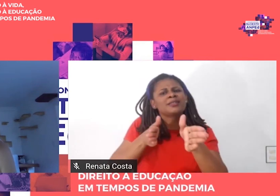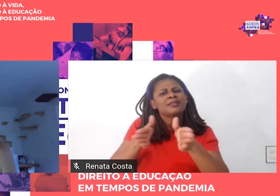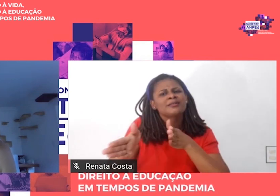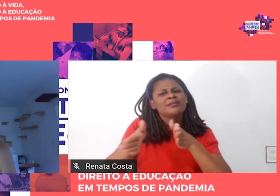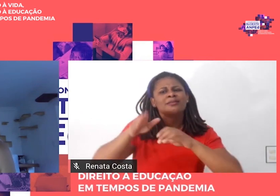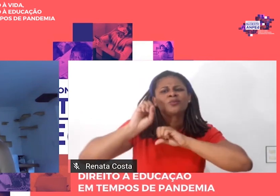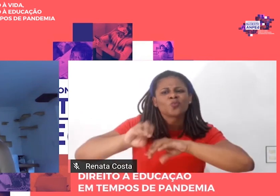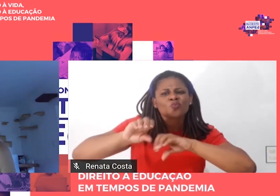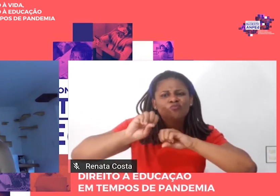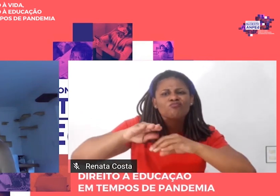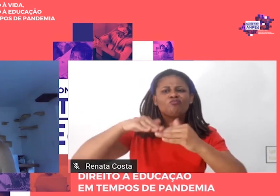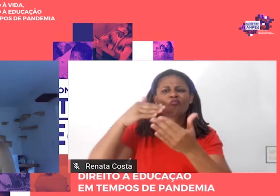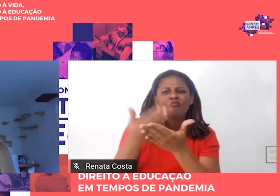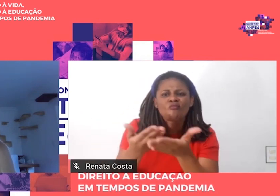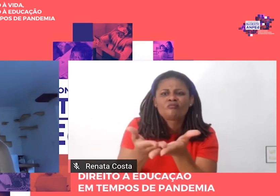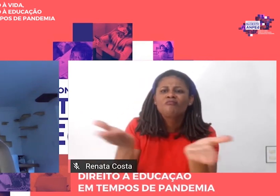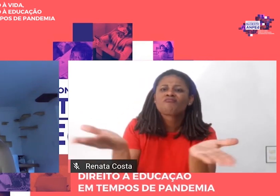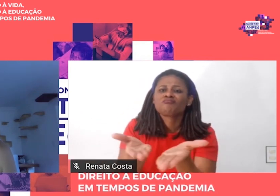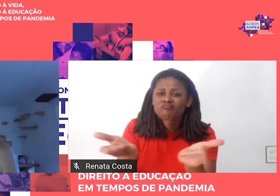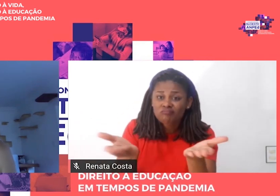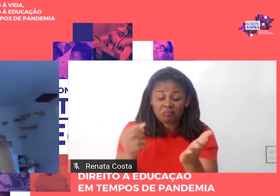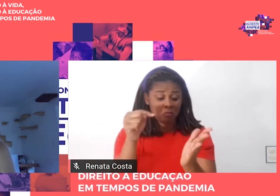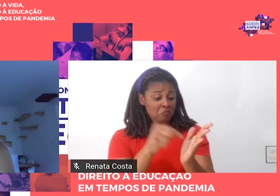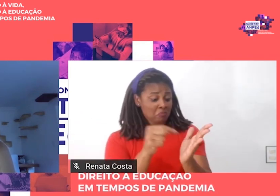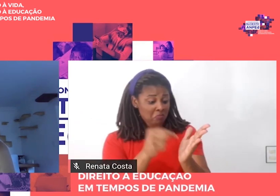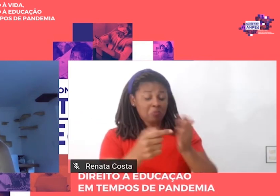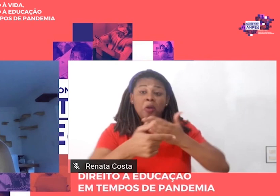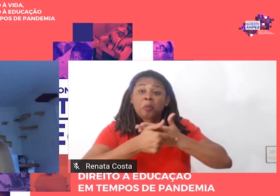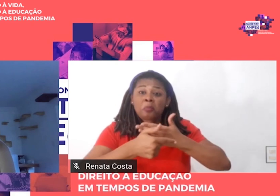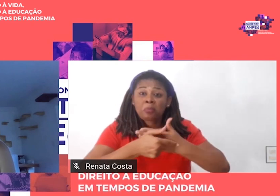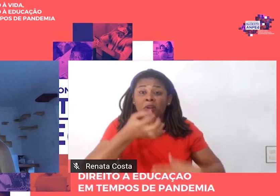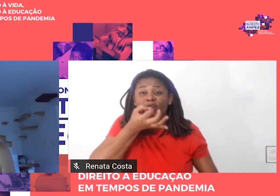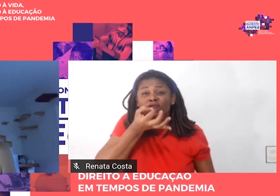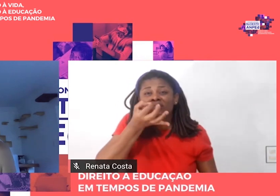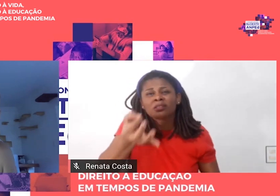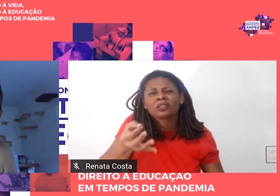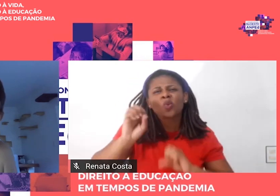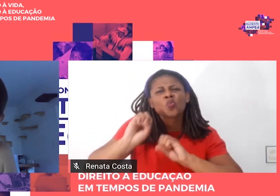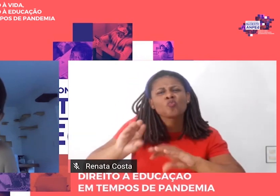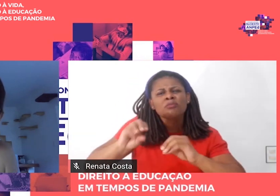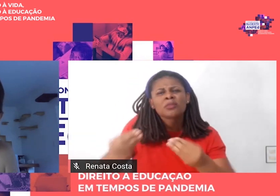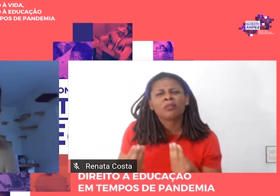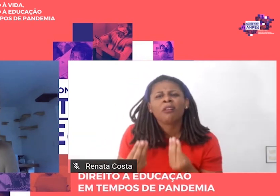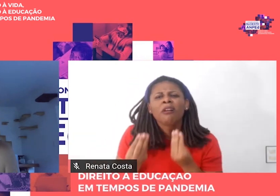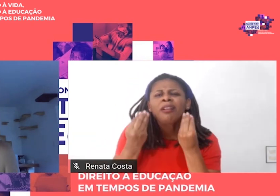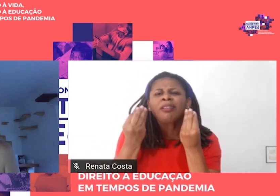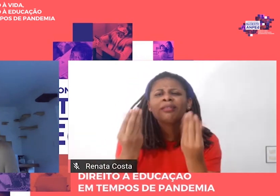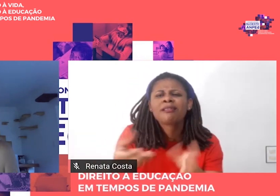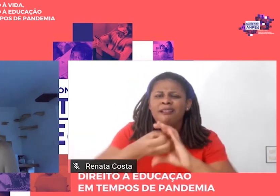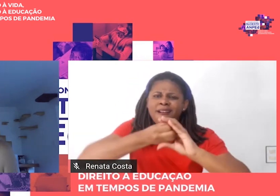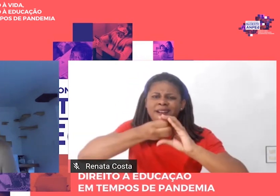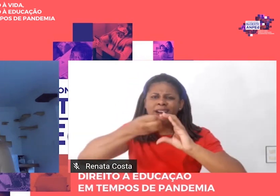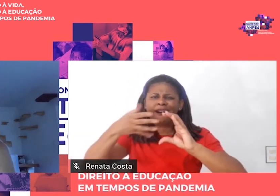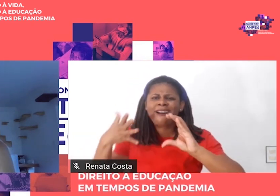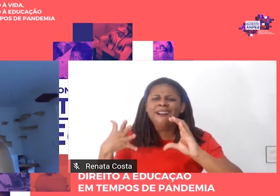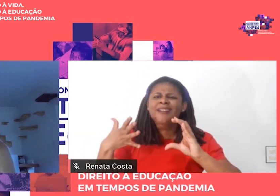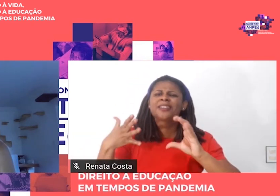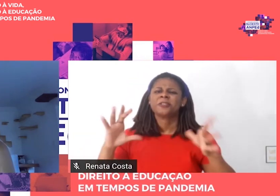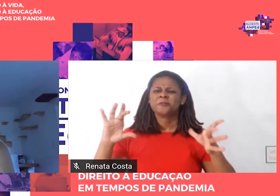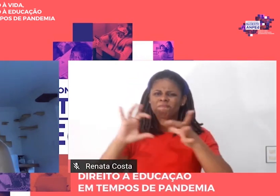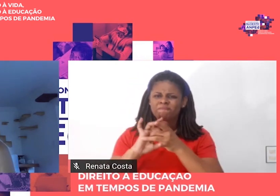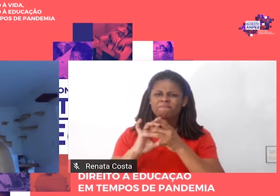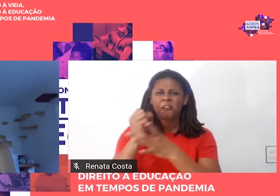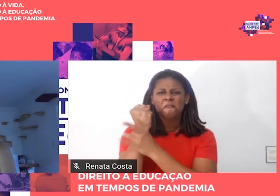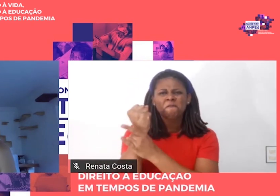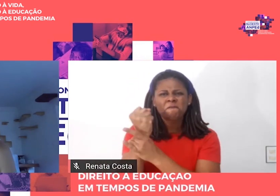teoria crítica da educação é dar substância concreta a essa bandeira de luta de modo a evitar